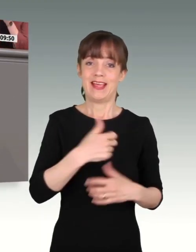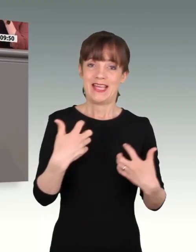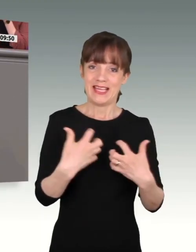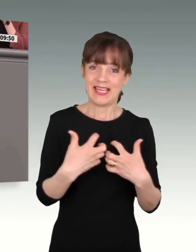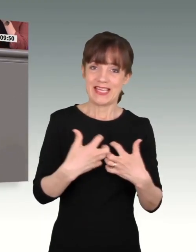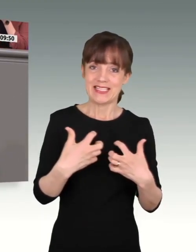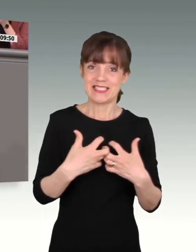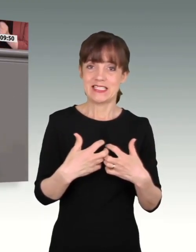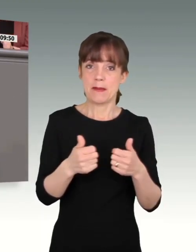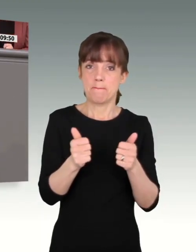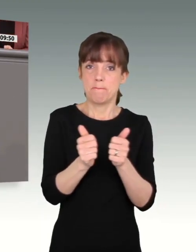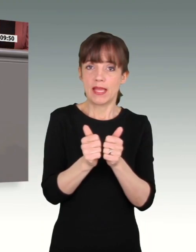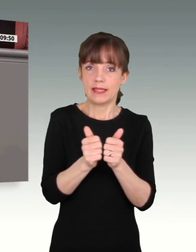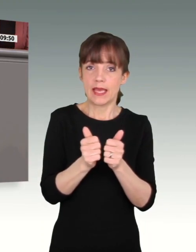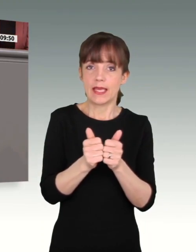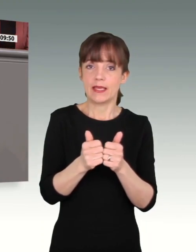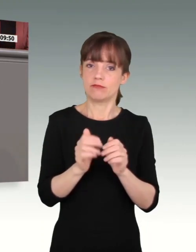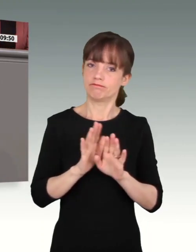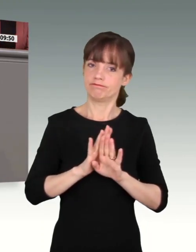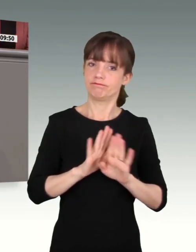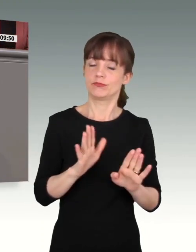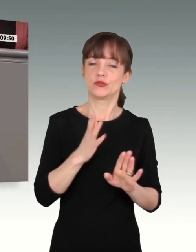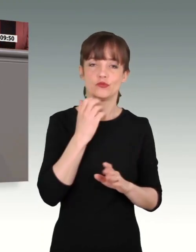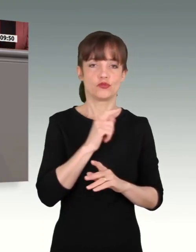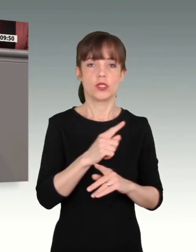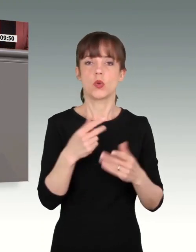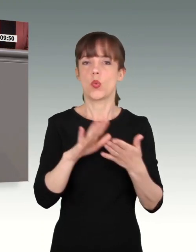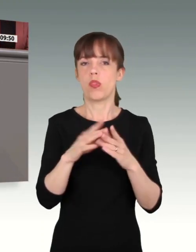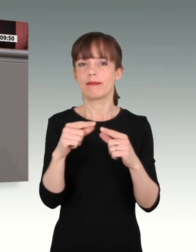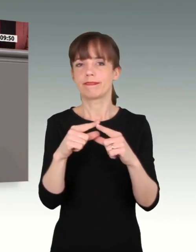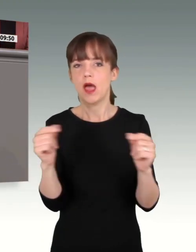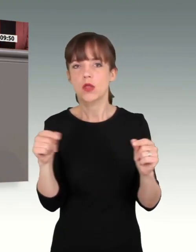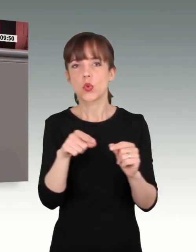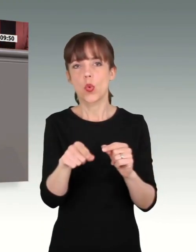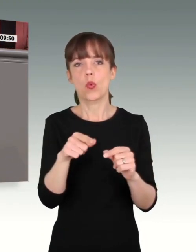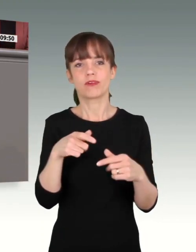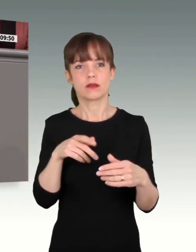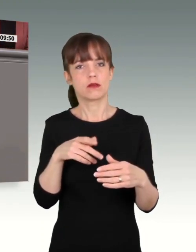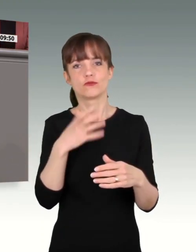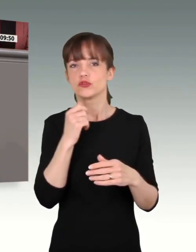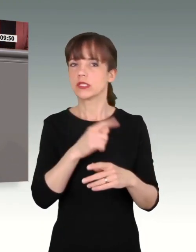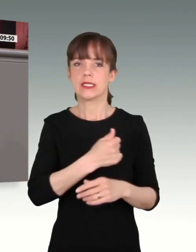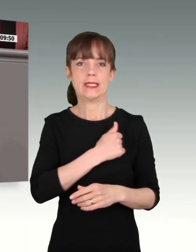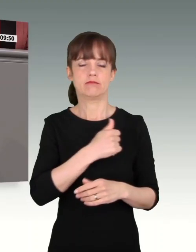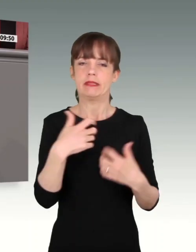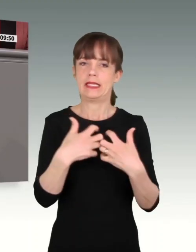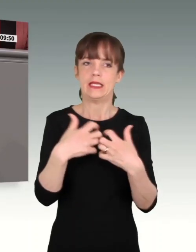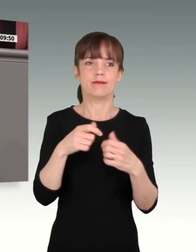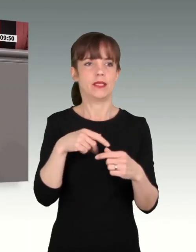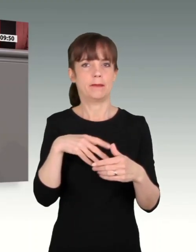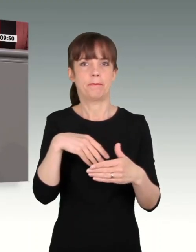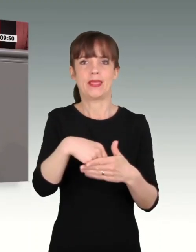dies weder selbst noch in der NATO als Bündnis werden. Aber der Krieg ist nicht nur